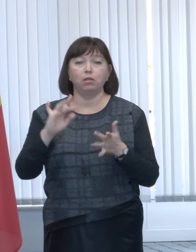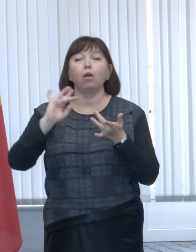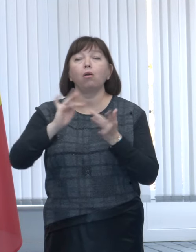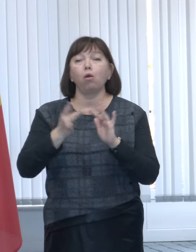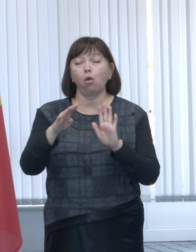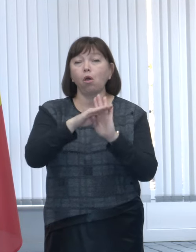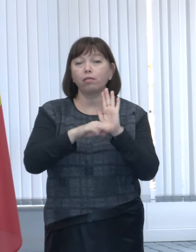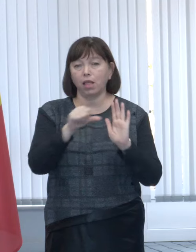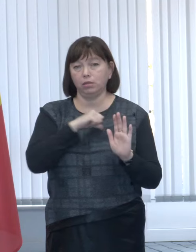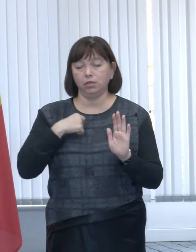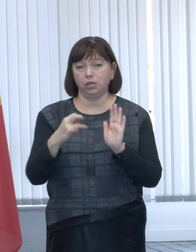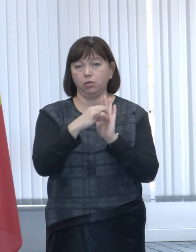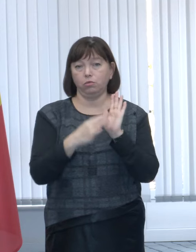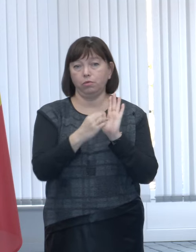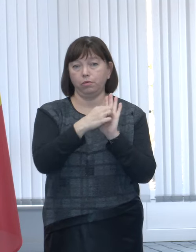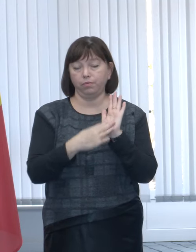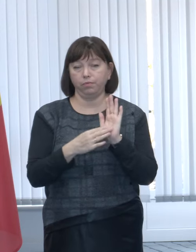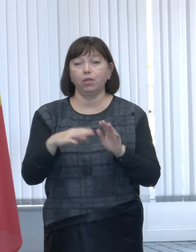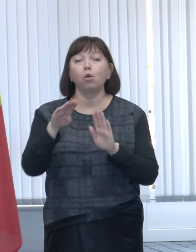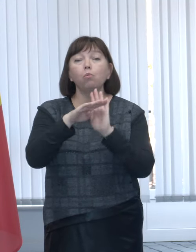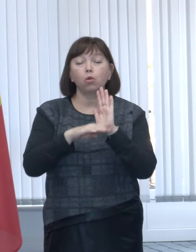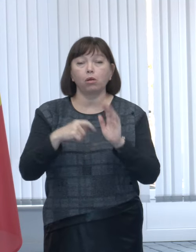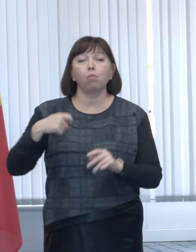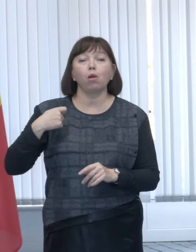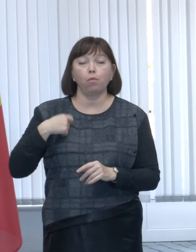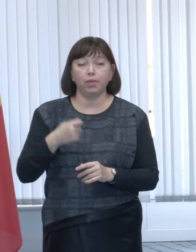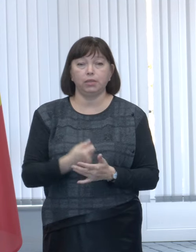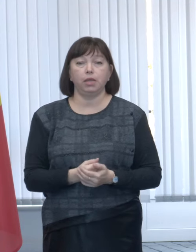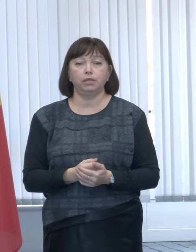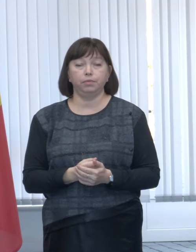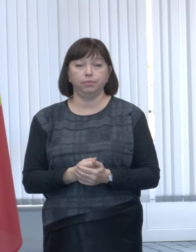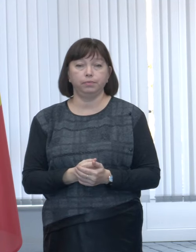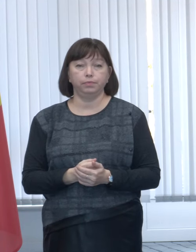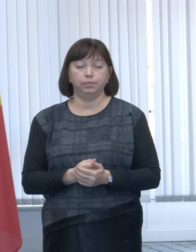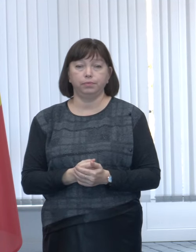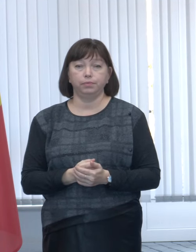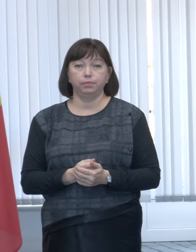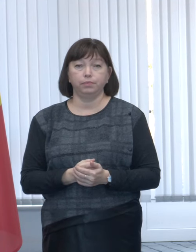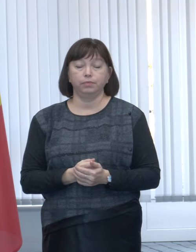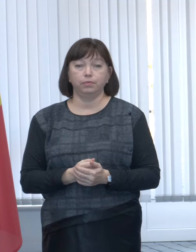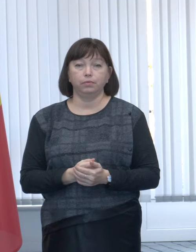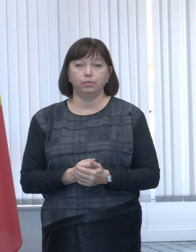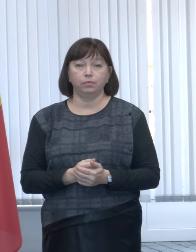înregistreze în programul de compensație utilizând portalul compensatie.gov.md